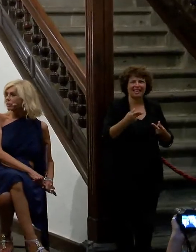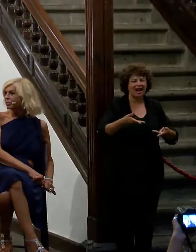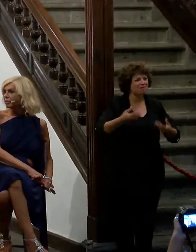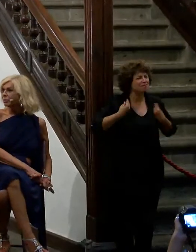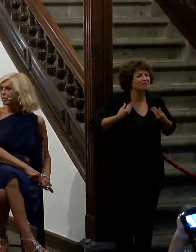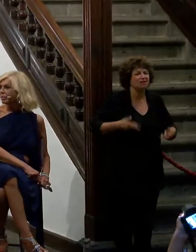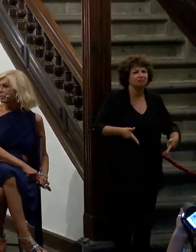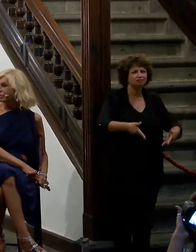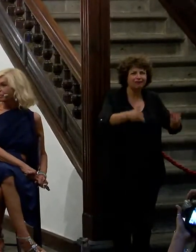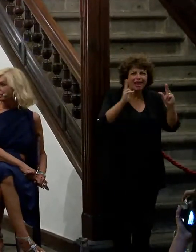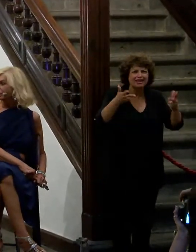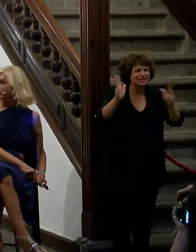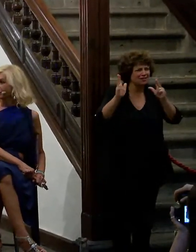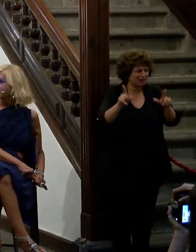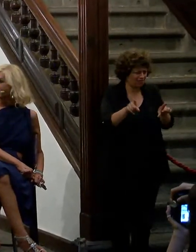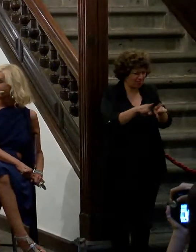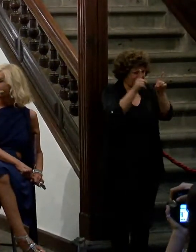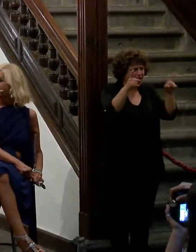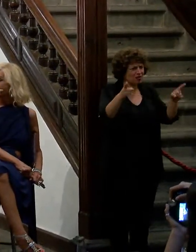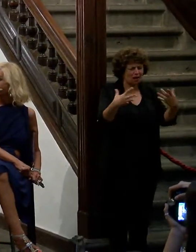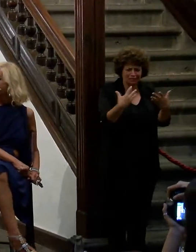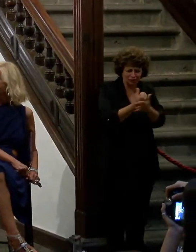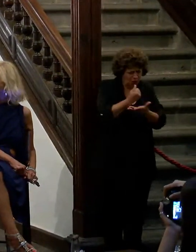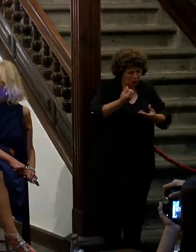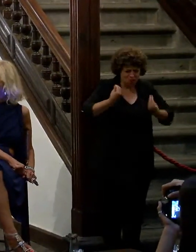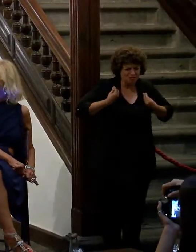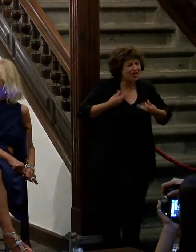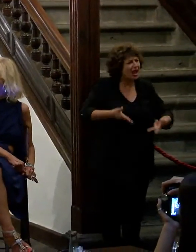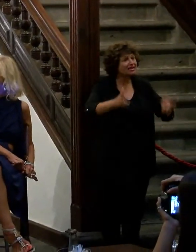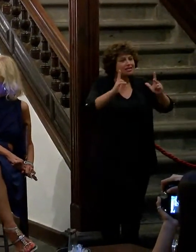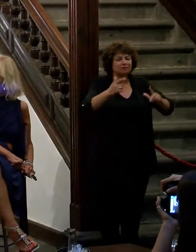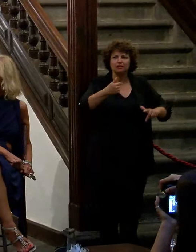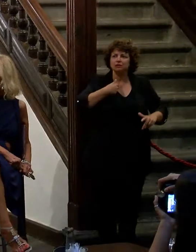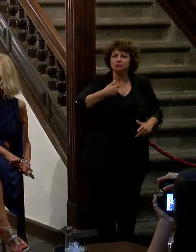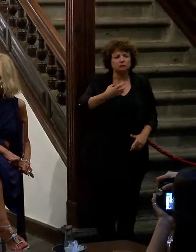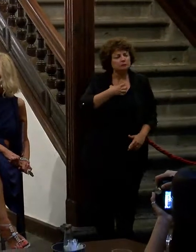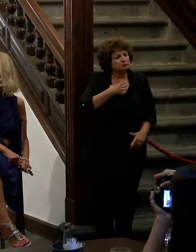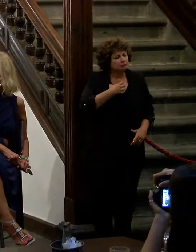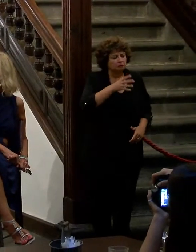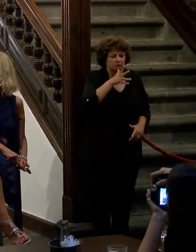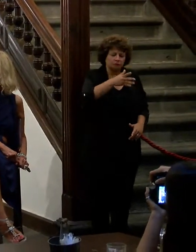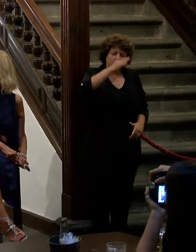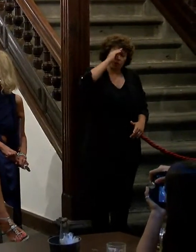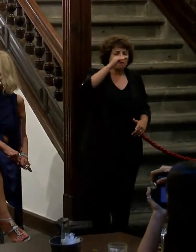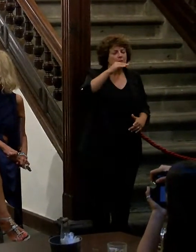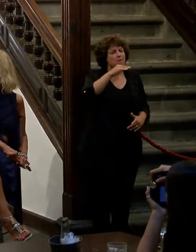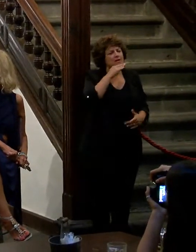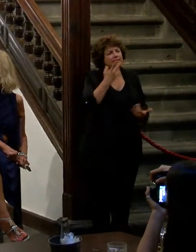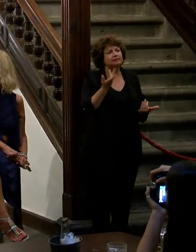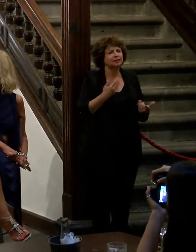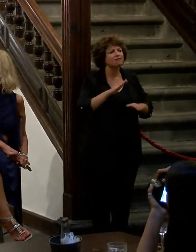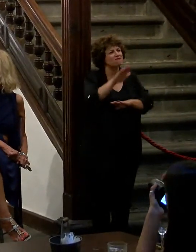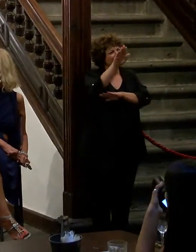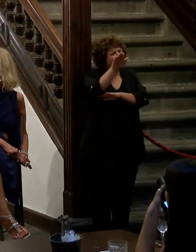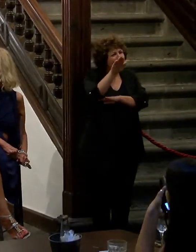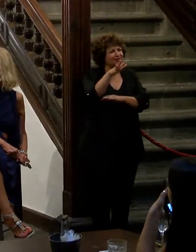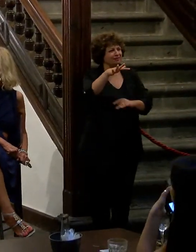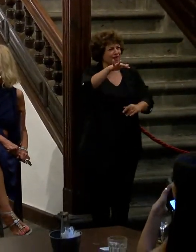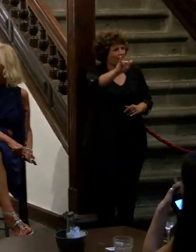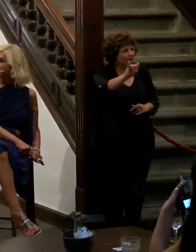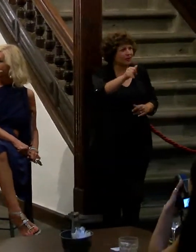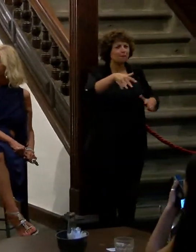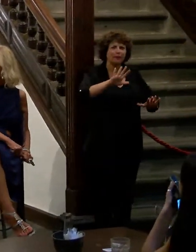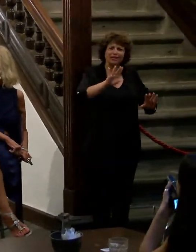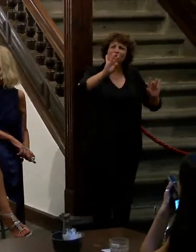chico, chico lo que sea todo el mundo vivía en libertad pero yo no lo podía porque tenía un padre muy muy franquista que sí